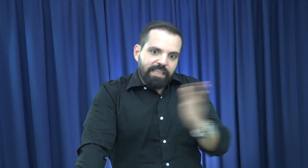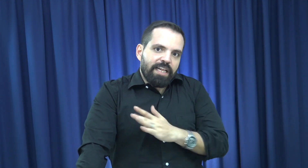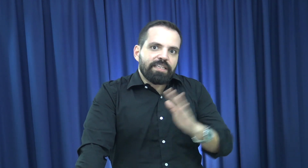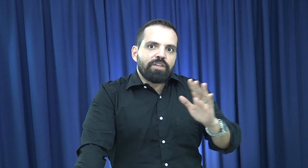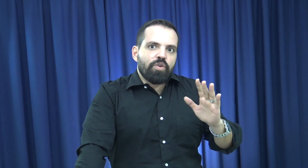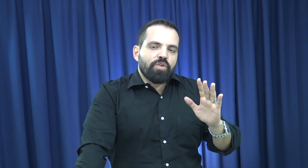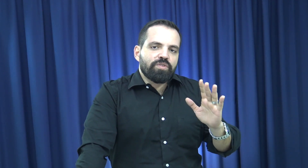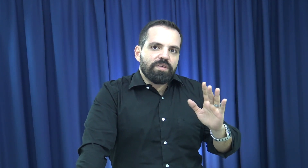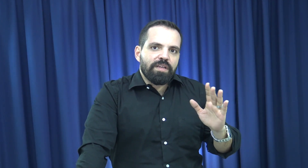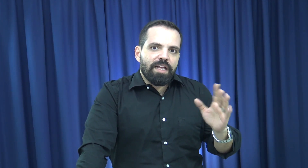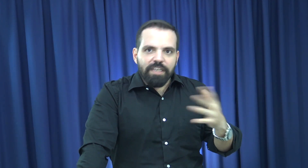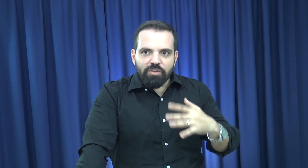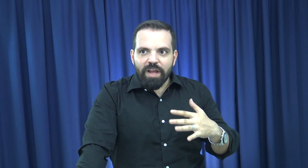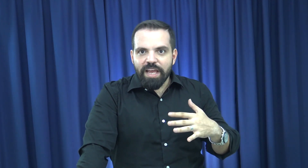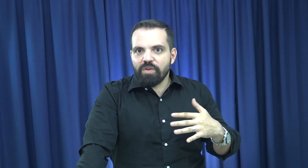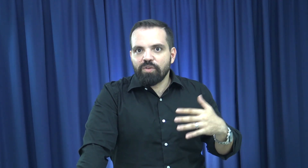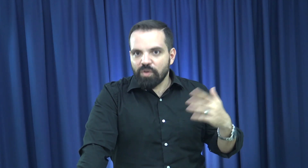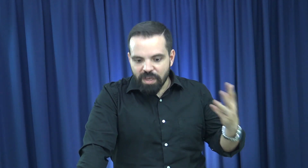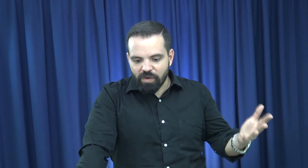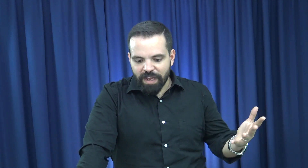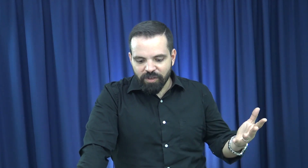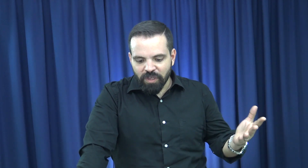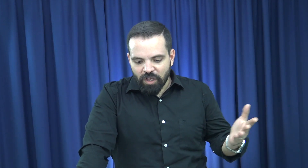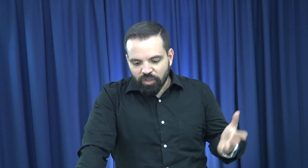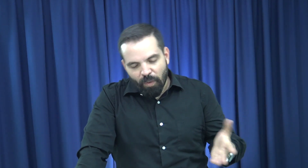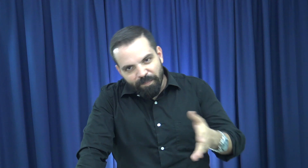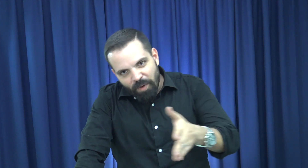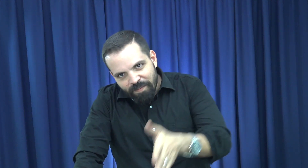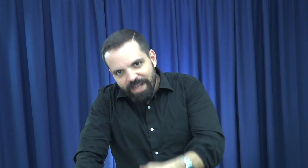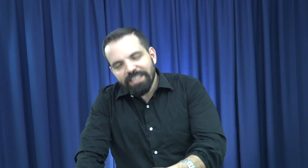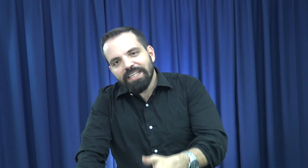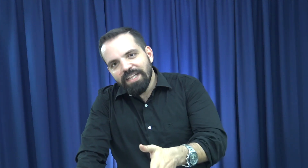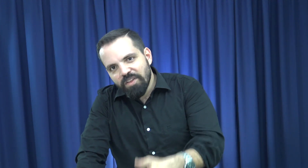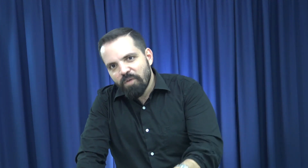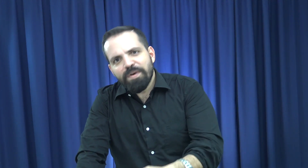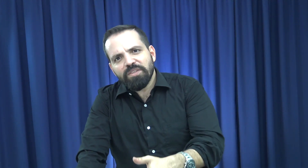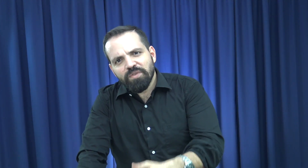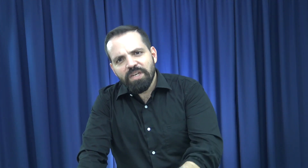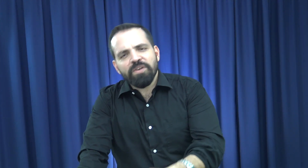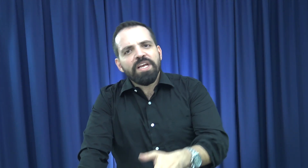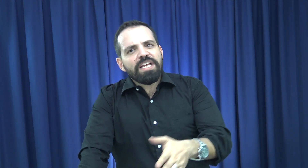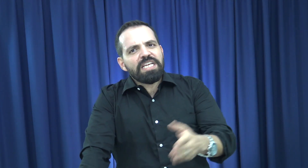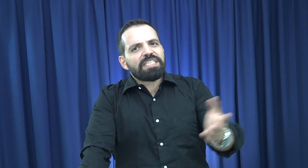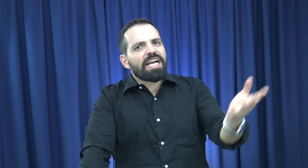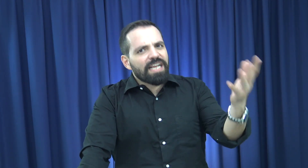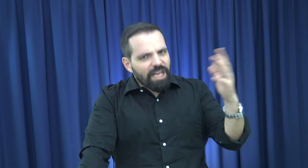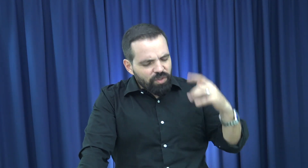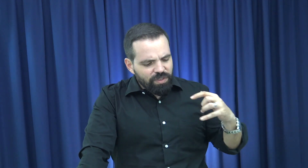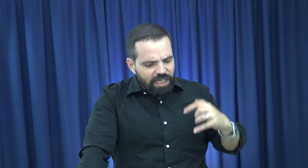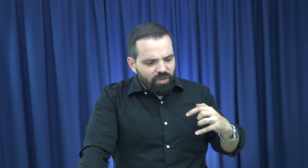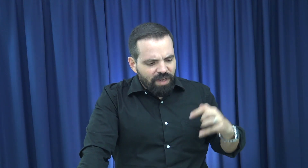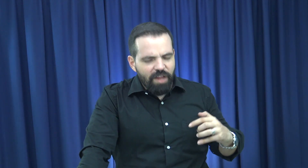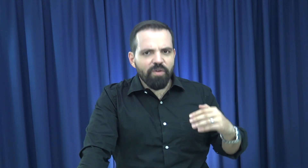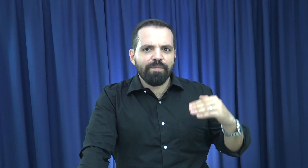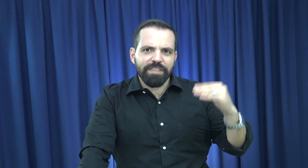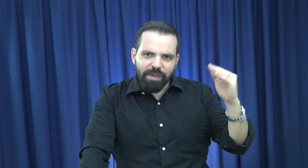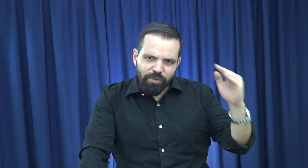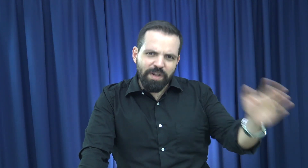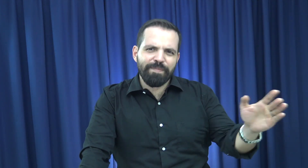asaltante no los asaltó a ellos o no llegó a ellos. Son promesas de Dios para sus hijos. Y si acaso te ha tocado pasar por una